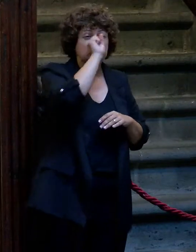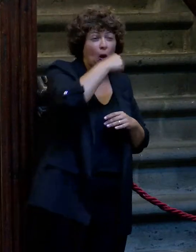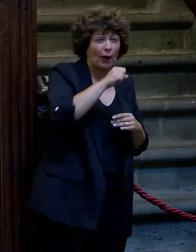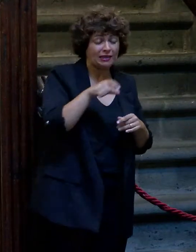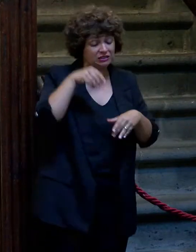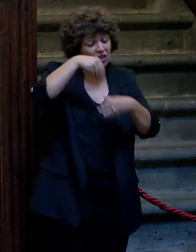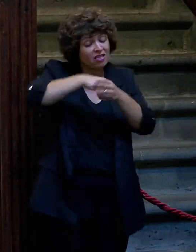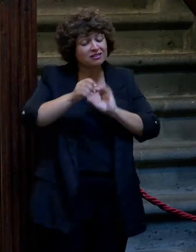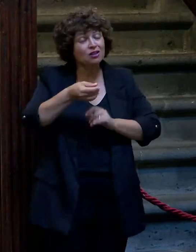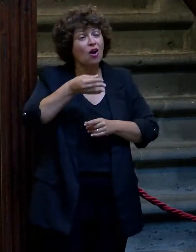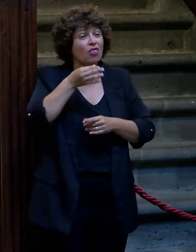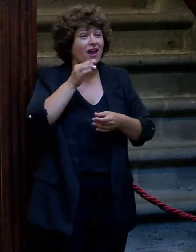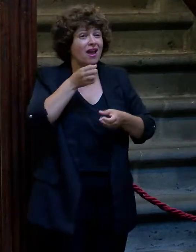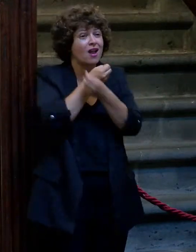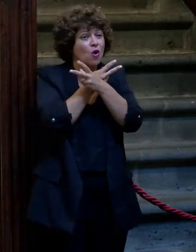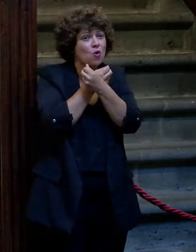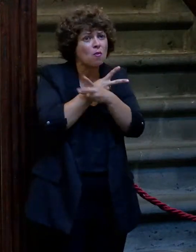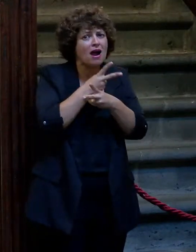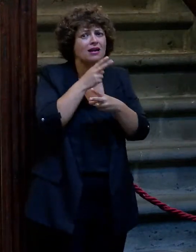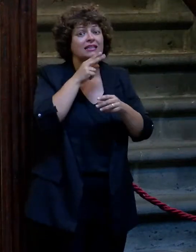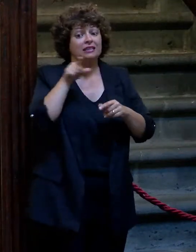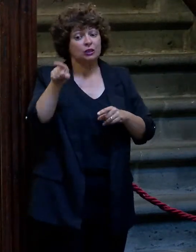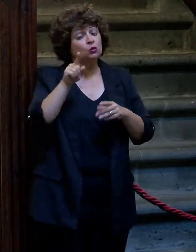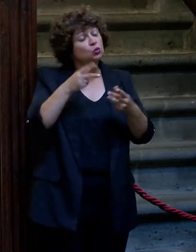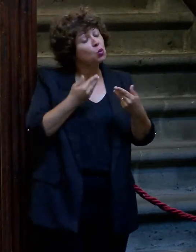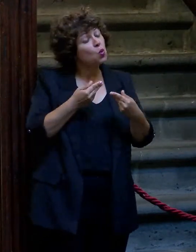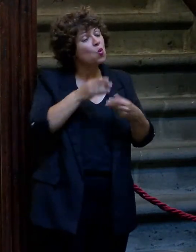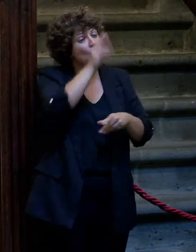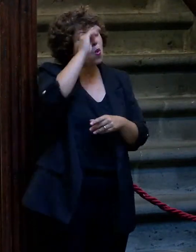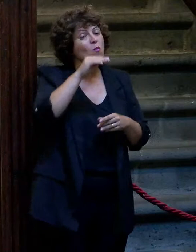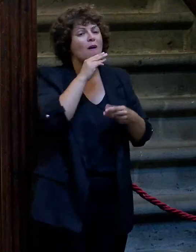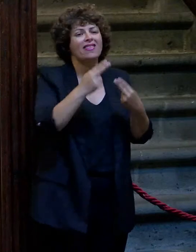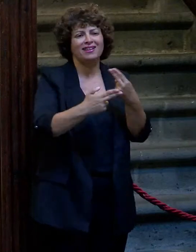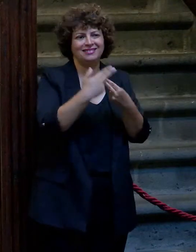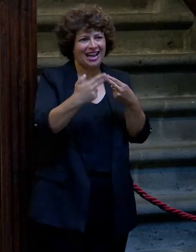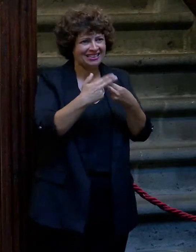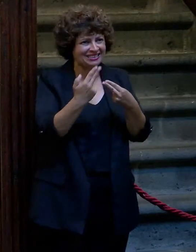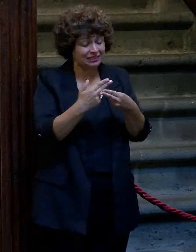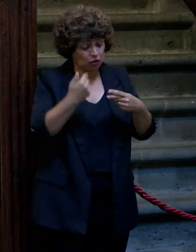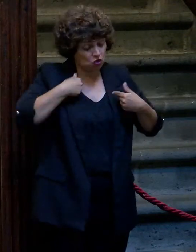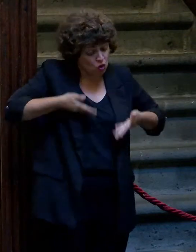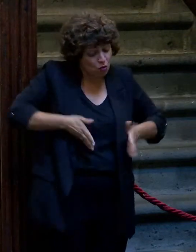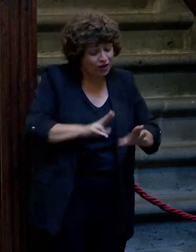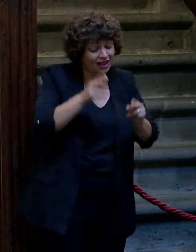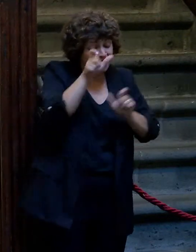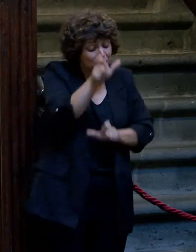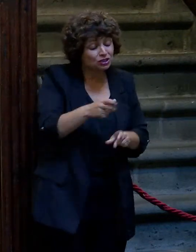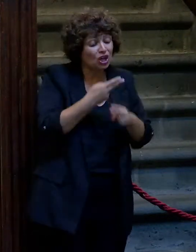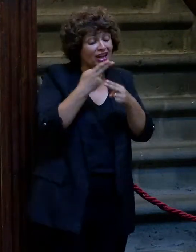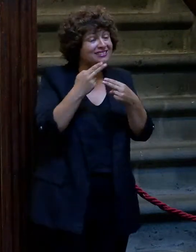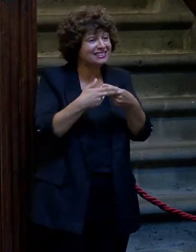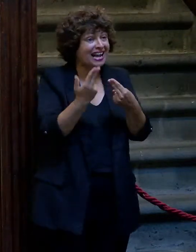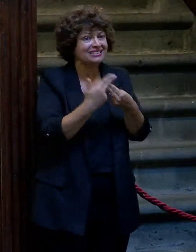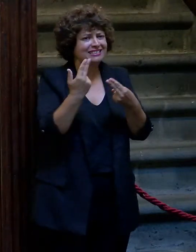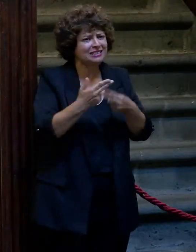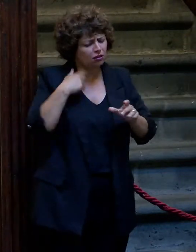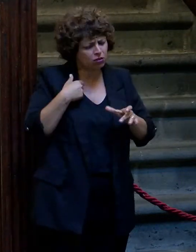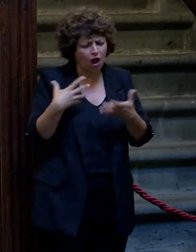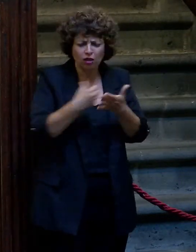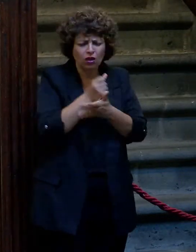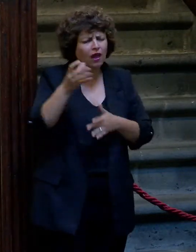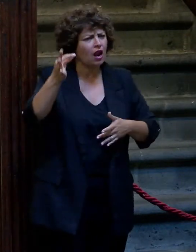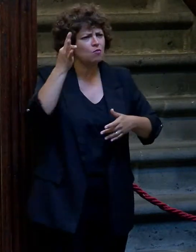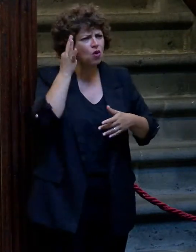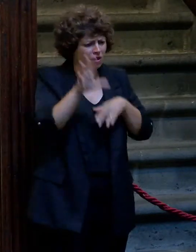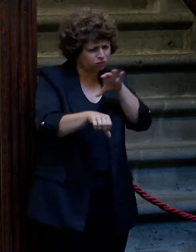un bar que se llamaba El Niágara. Que el padre era taxista. Era taxista y entonces, como hija de taxista, él recogía a todas las mujeres de bares alternes de eso